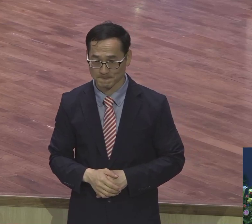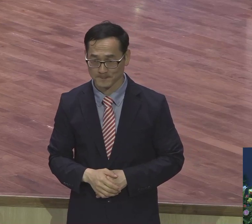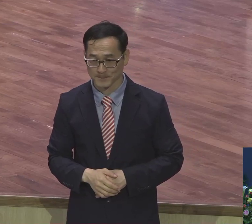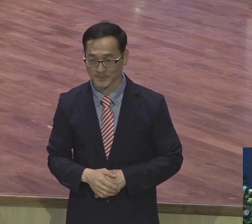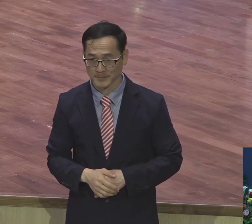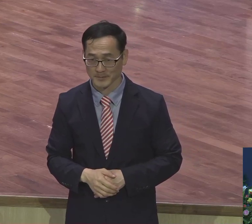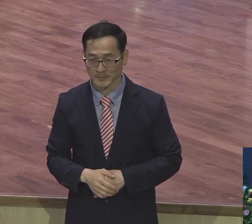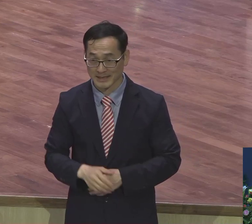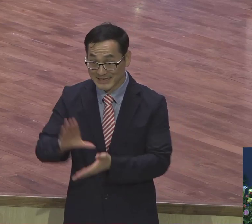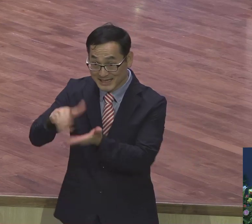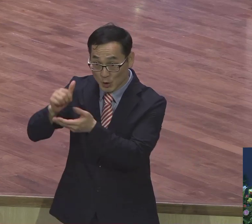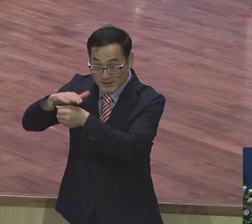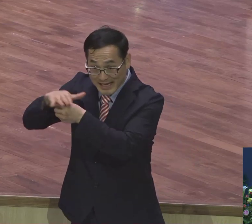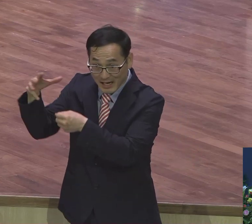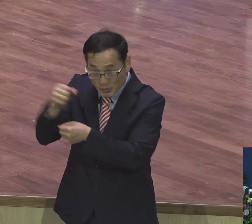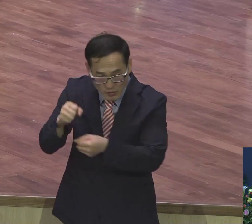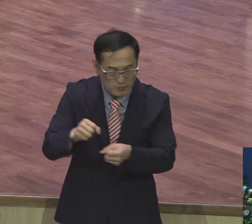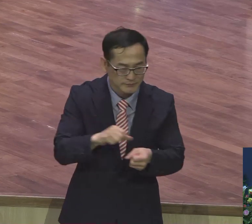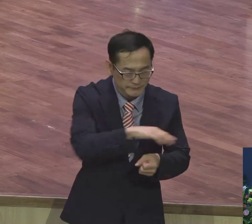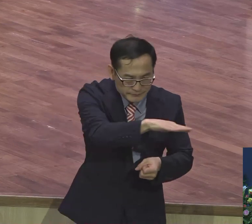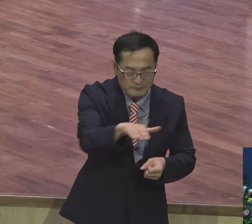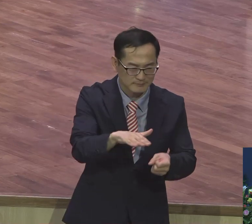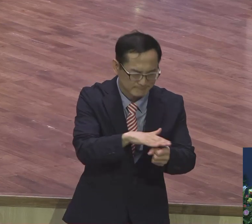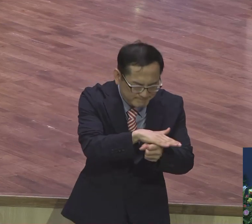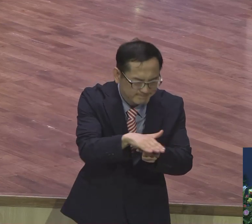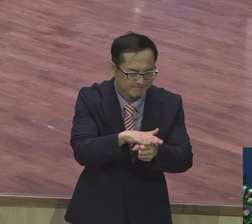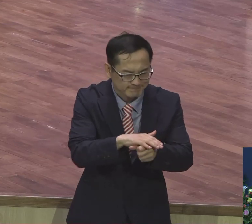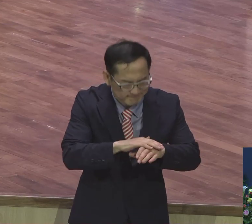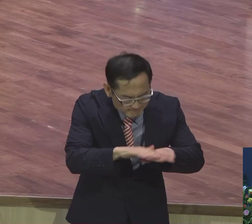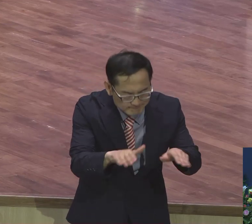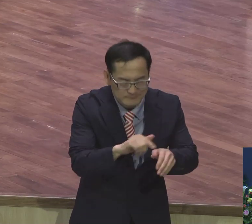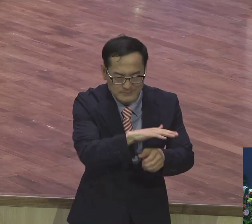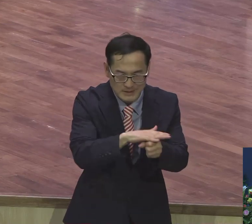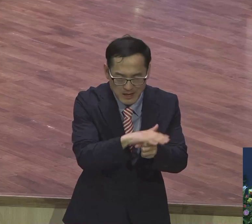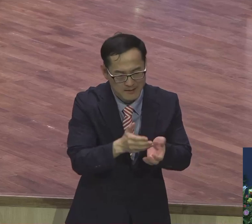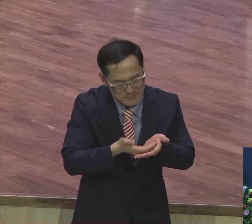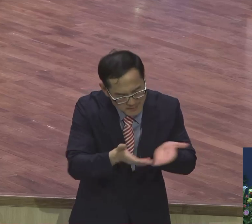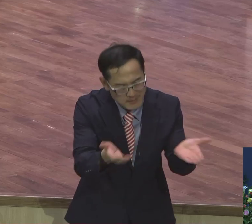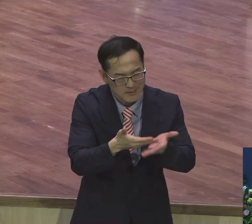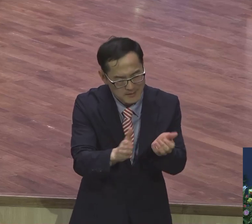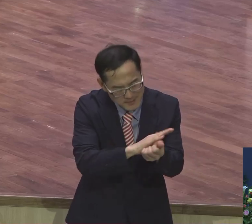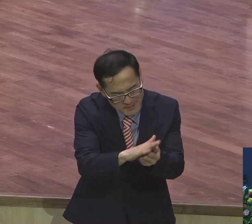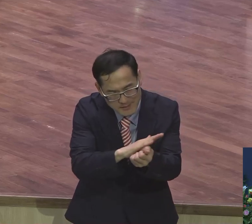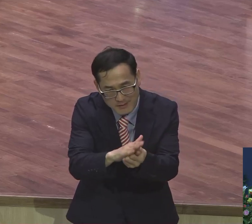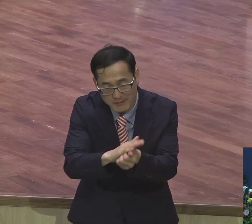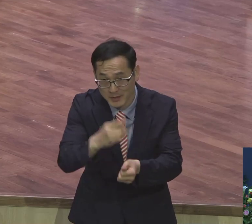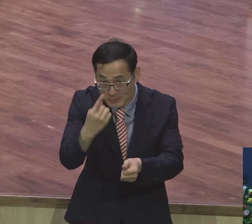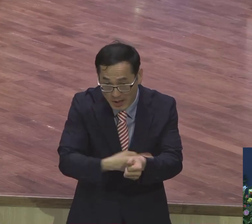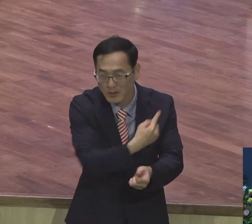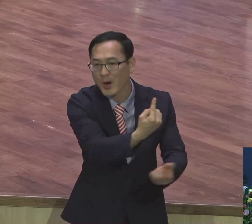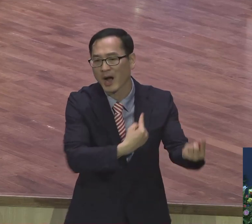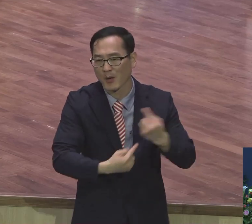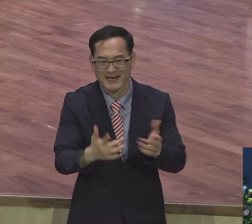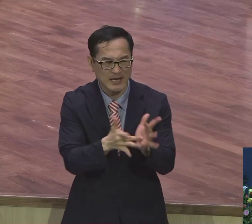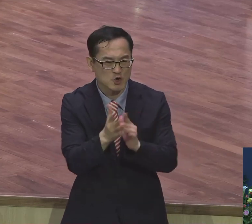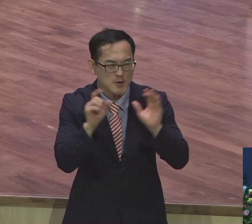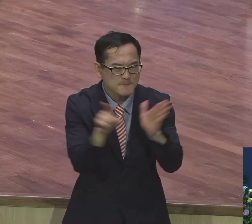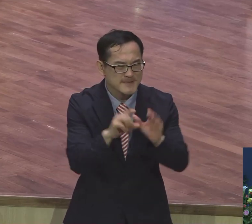그리스도의 사랑으로 하면 이게 뭐 예수 믿을 괜하지 않더더라도요. 그 삶을 감동받아 오게 되어 있다니까요.